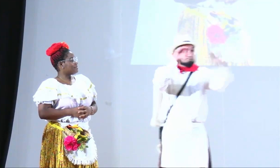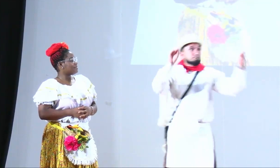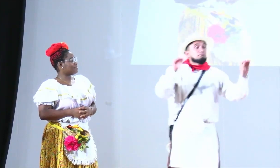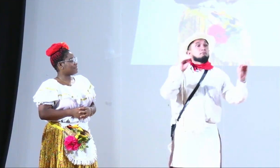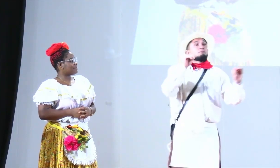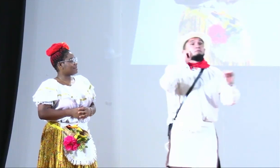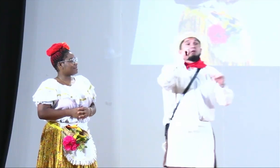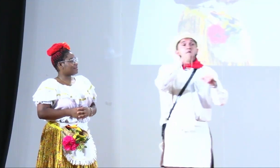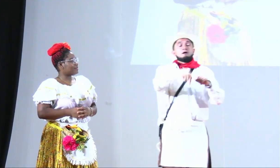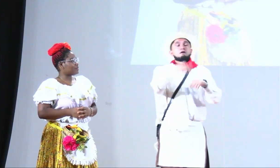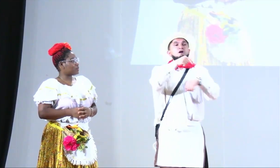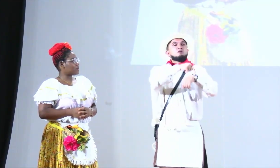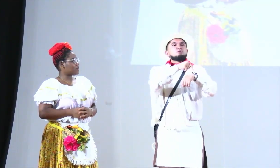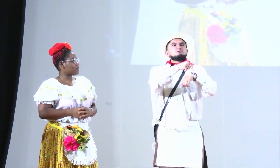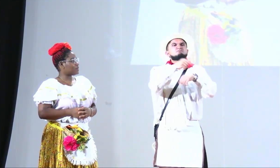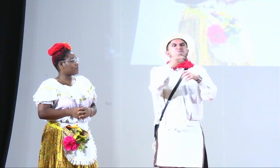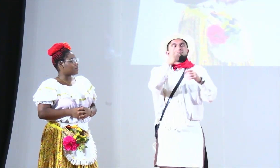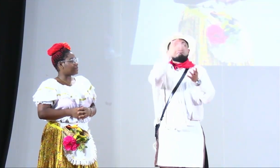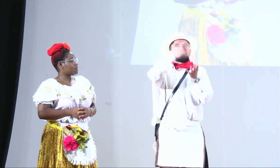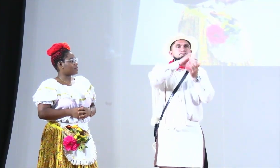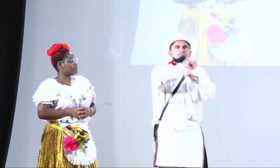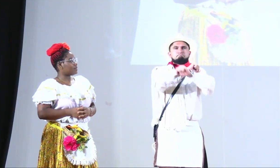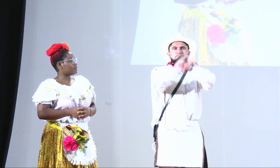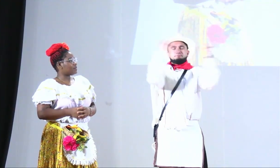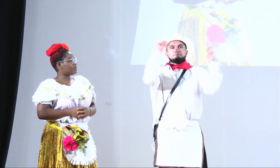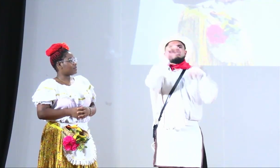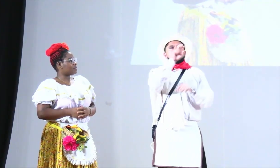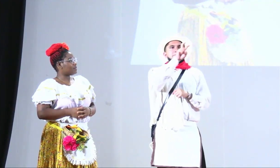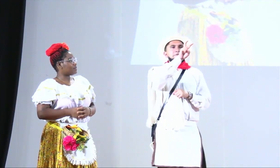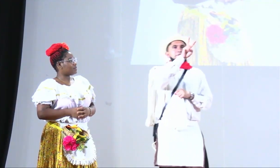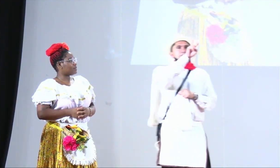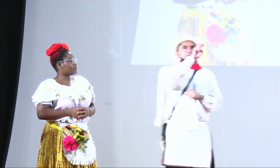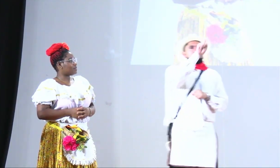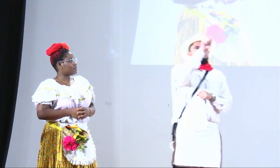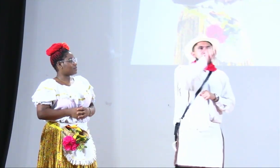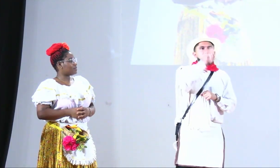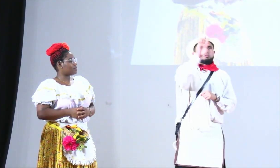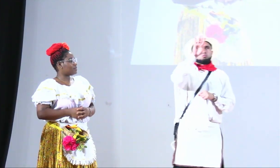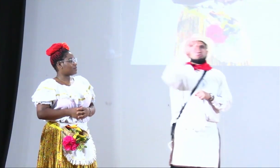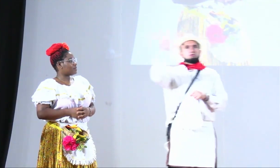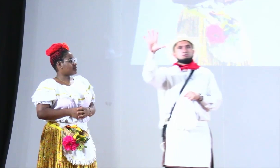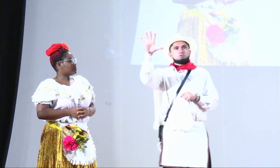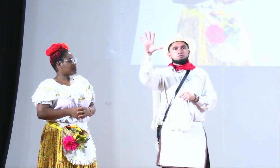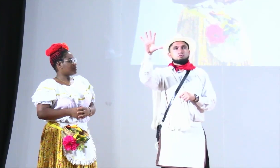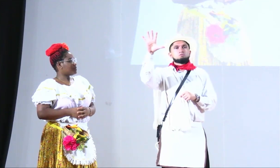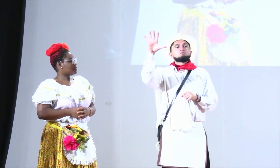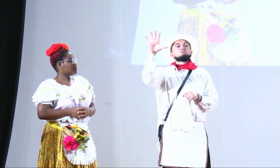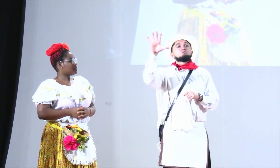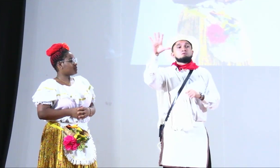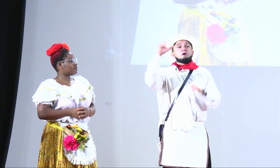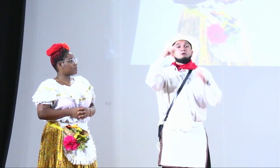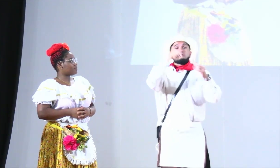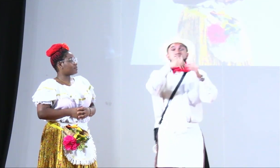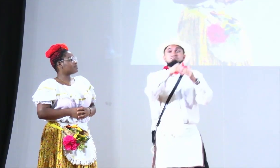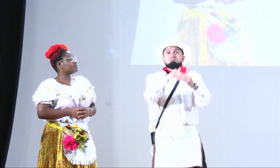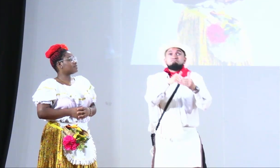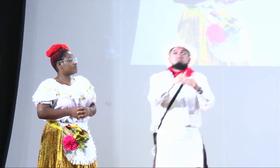ya llega vamos llegando al fin de este día del evento recordarles a ustedes que